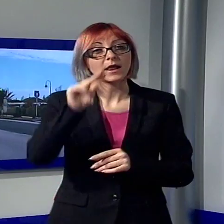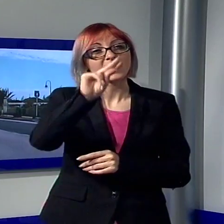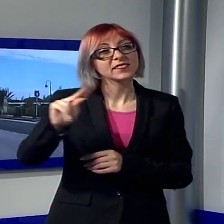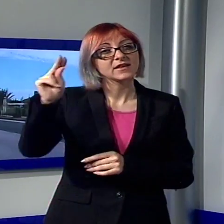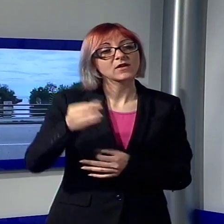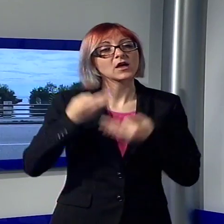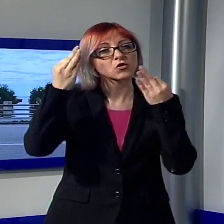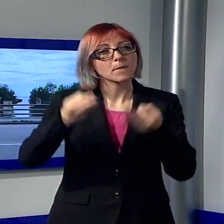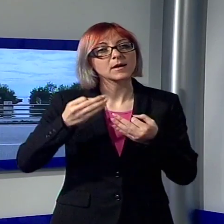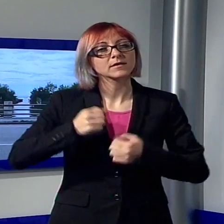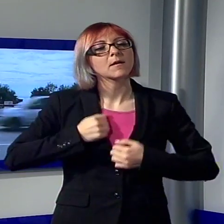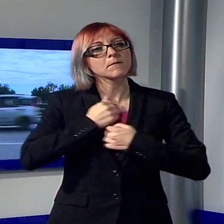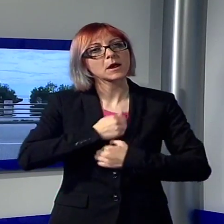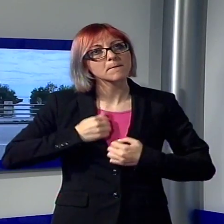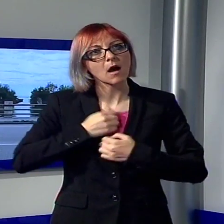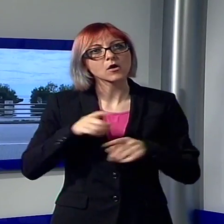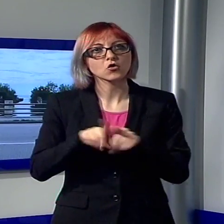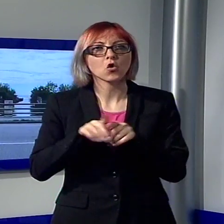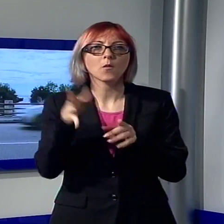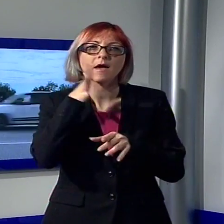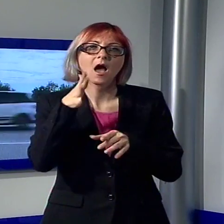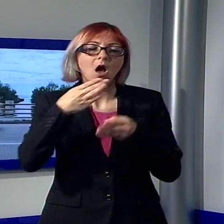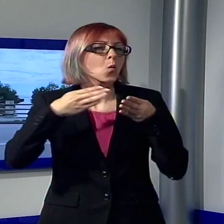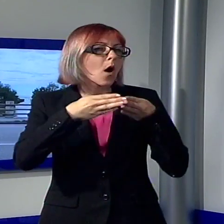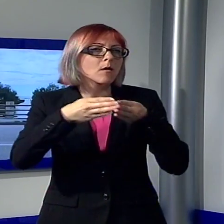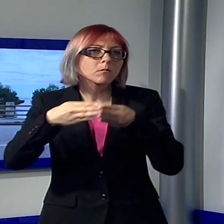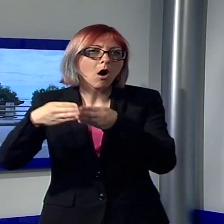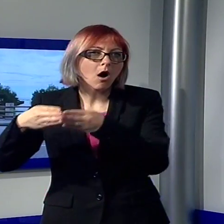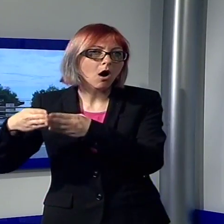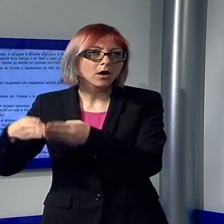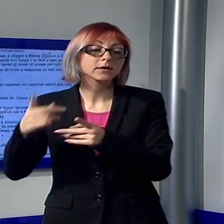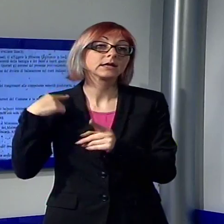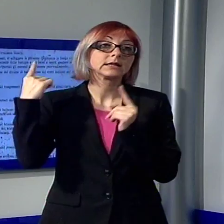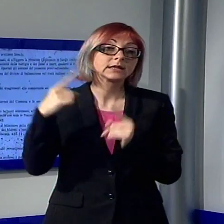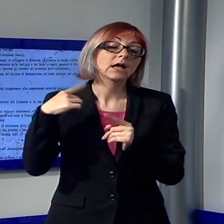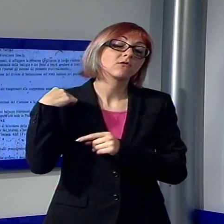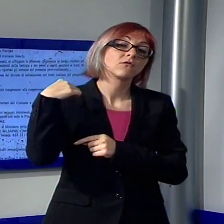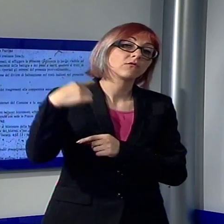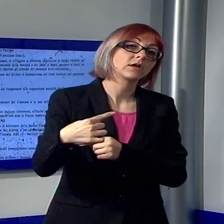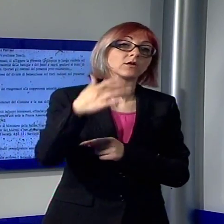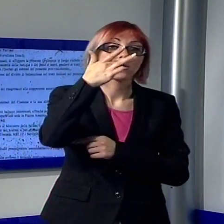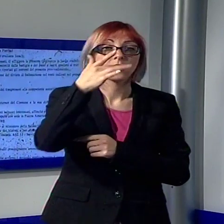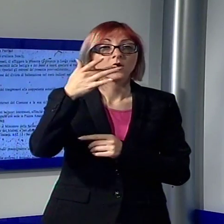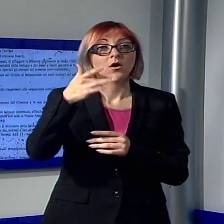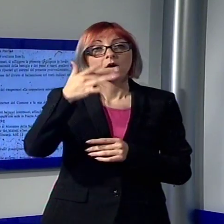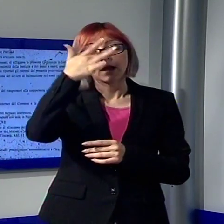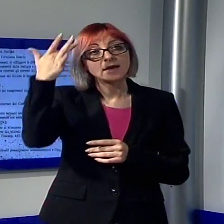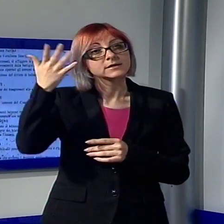acque dei porti, che potrebbe arrivare nel 2017 se di qui a fine estate i divieti dovessero ripetersi con questa frequenza,